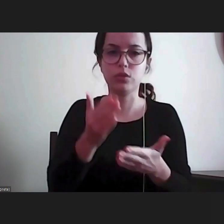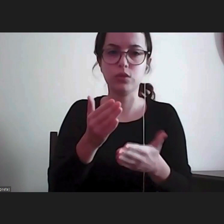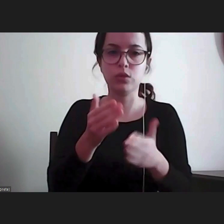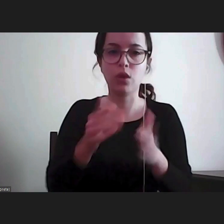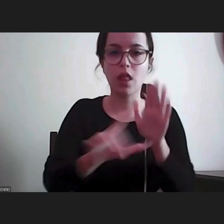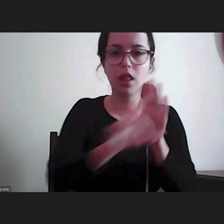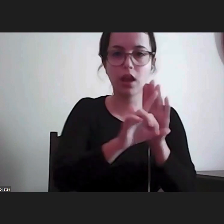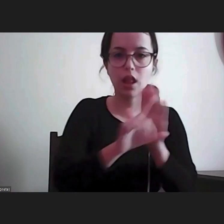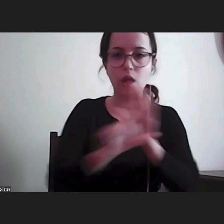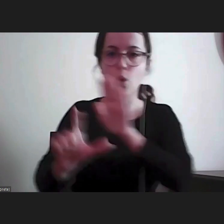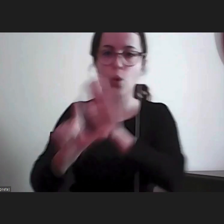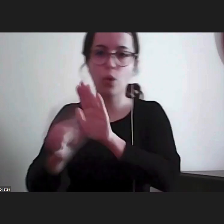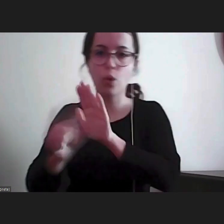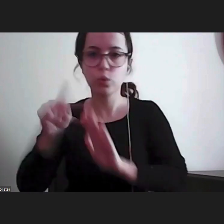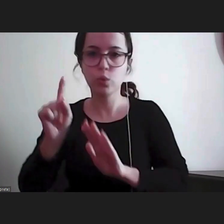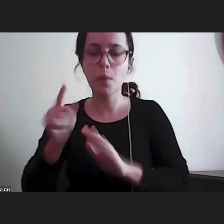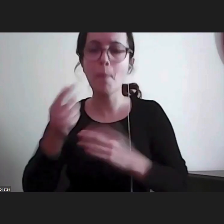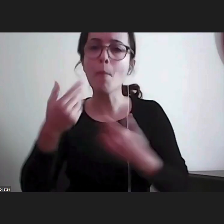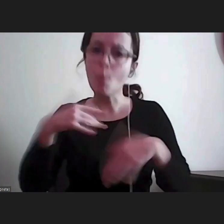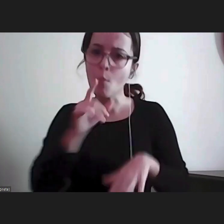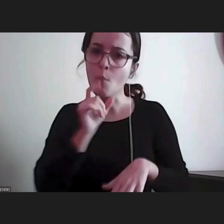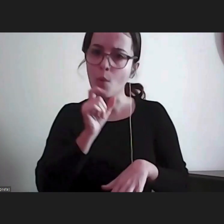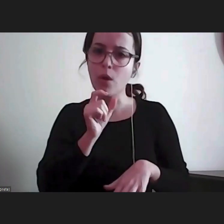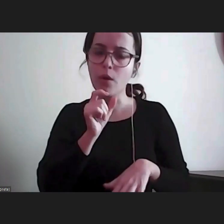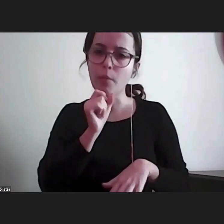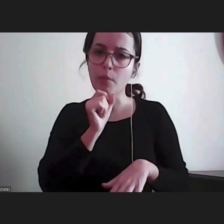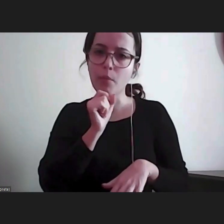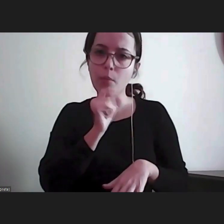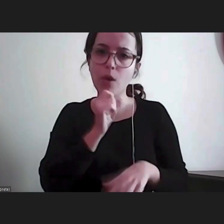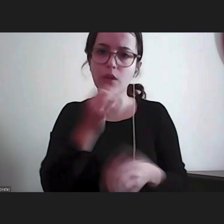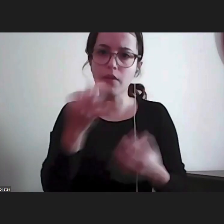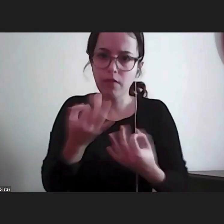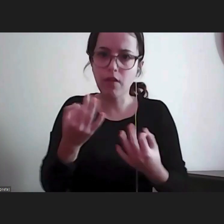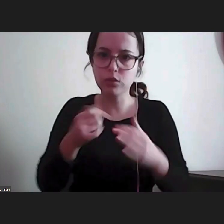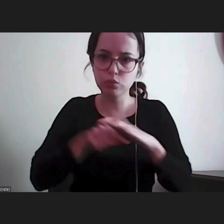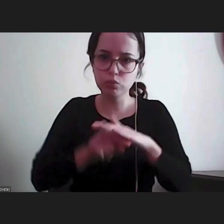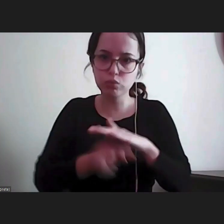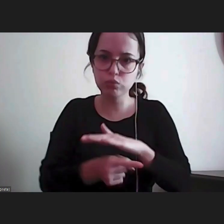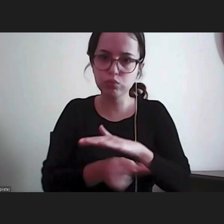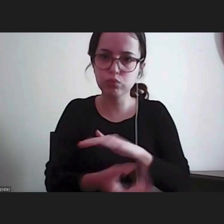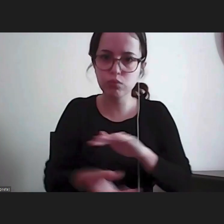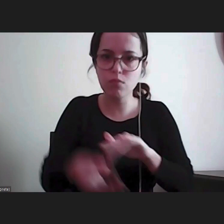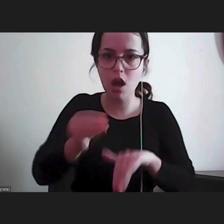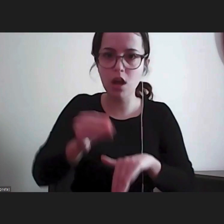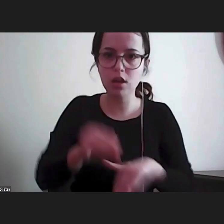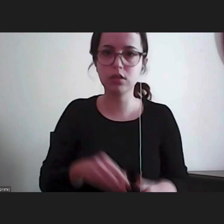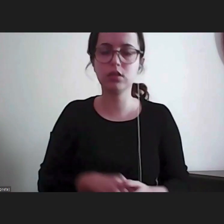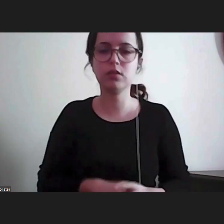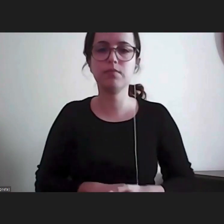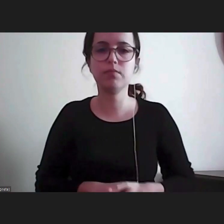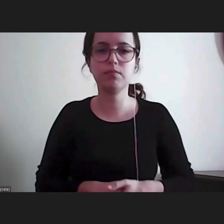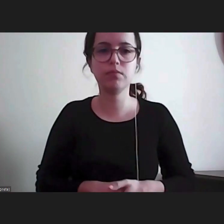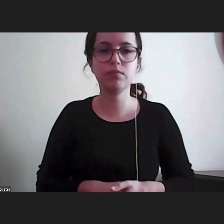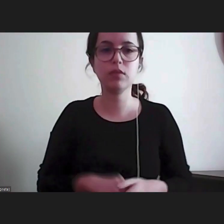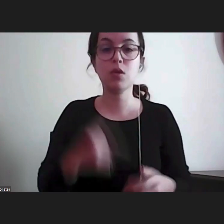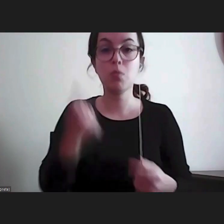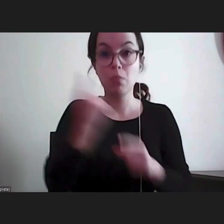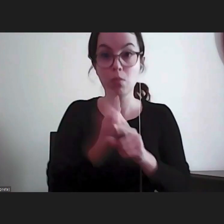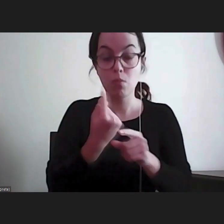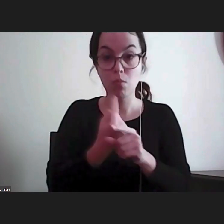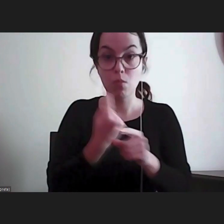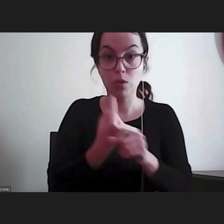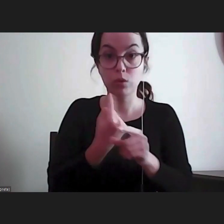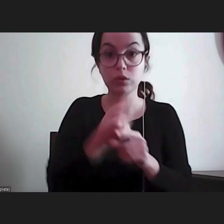ou ilegal. Pode ir mais longe. Depois, uma nota que eu já falei, graças a